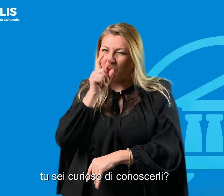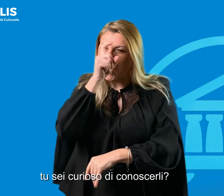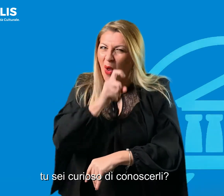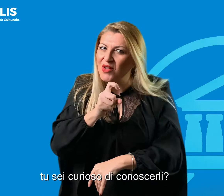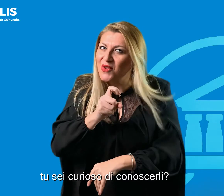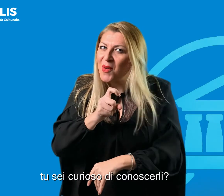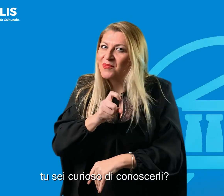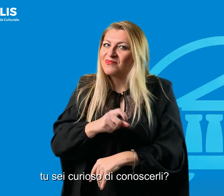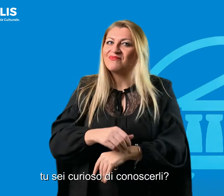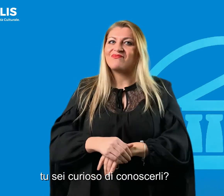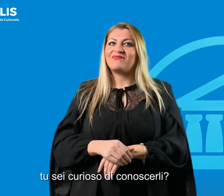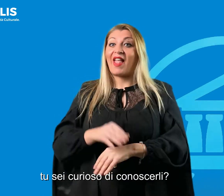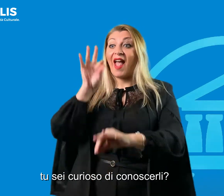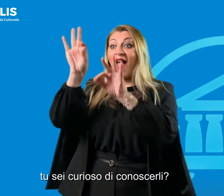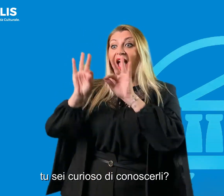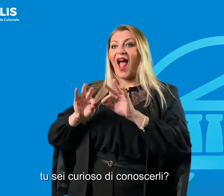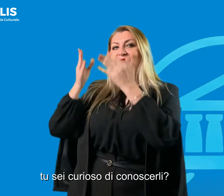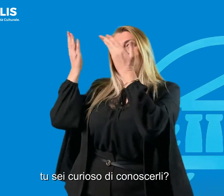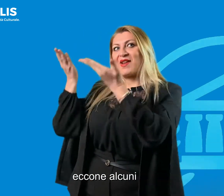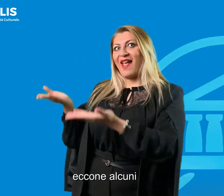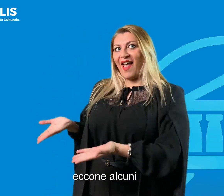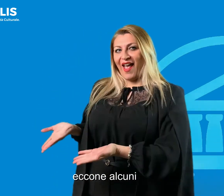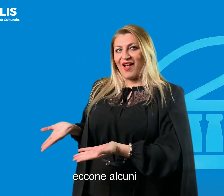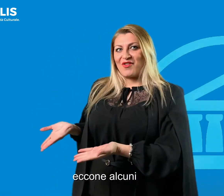curioso di conoscerli? Eccone alcuni!